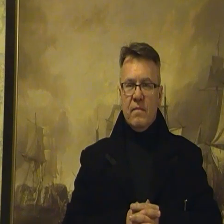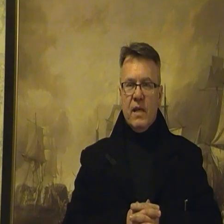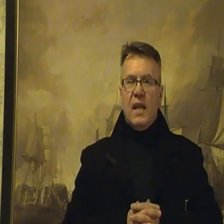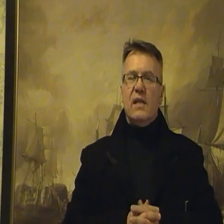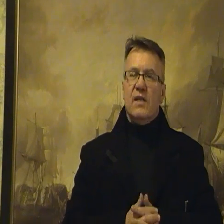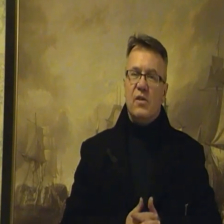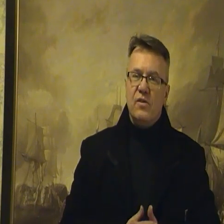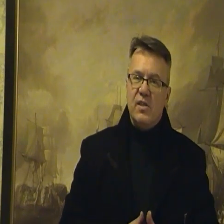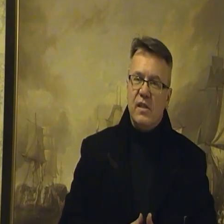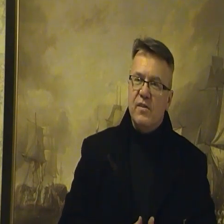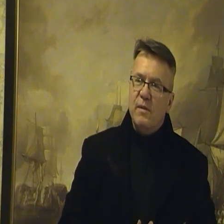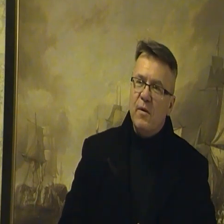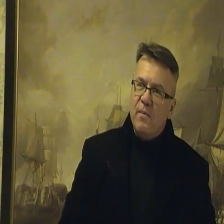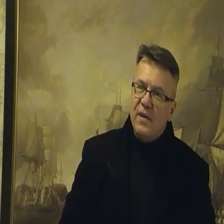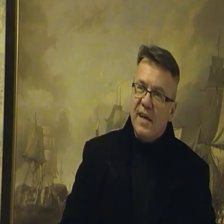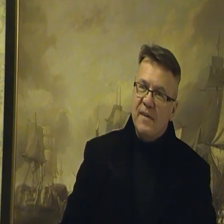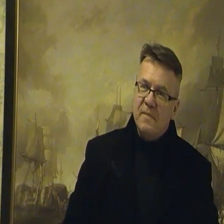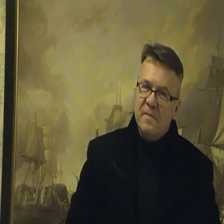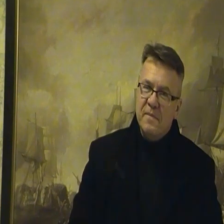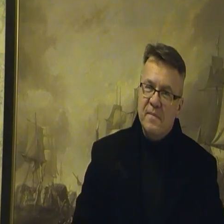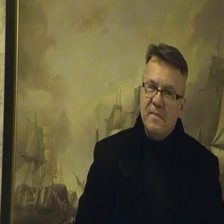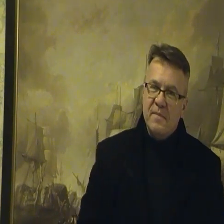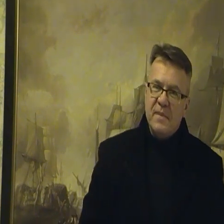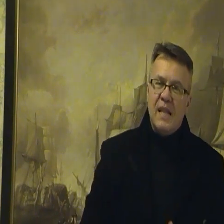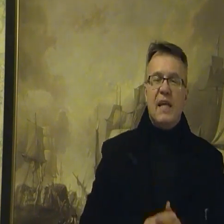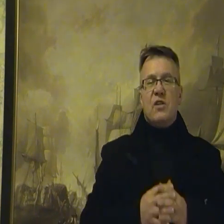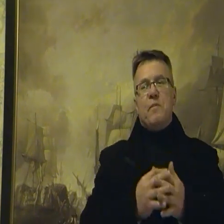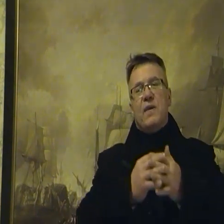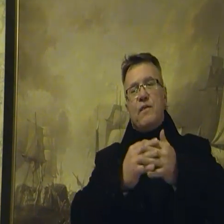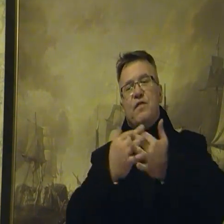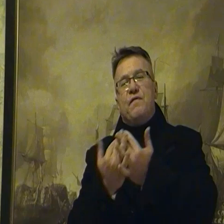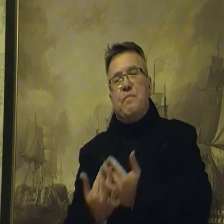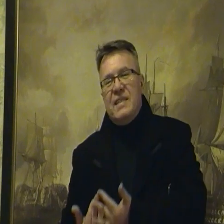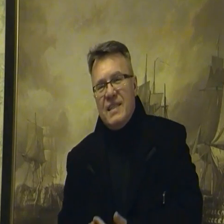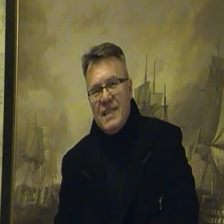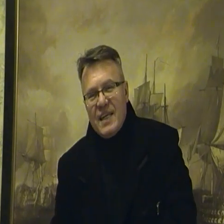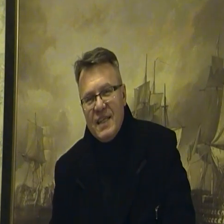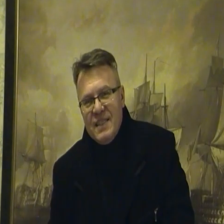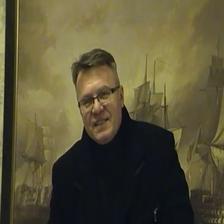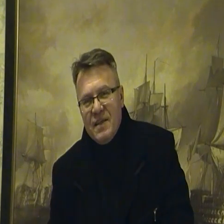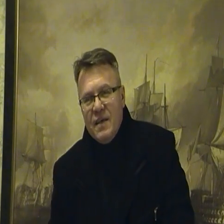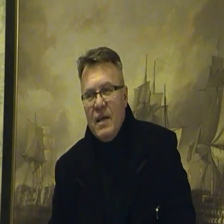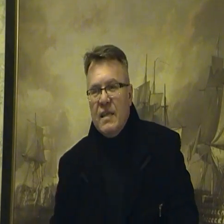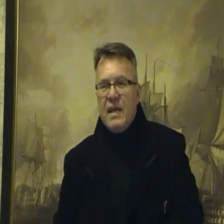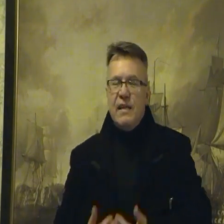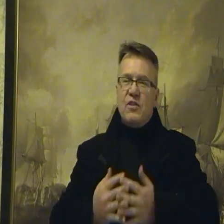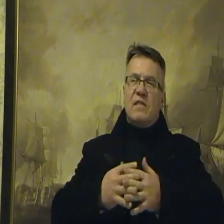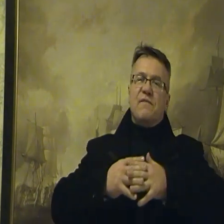Ale dlaczego się tego nie pompuje? Dlaczego Polaków się wypędza za granicę? Nagle wszyscy